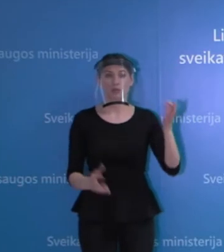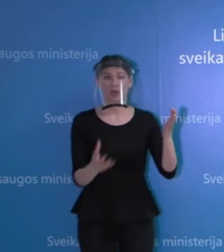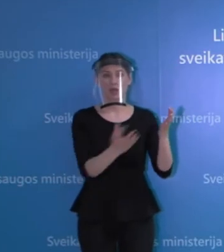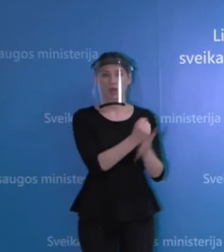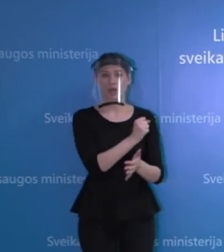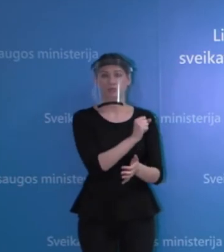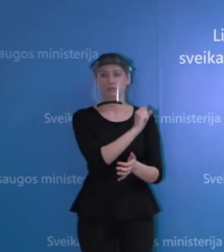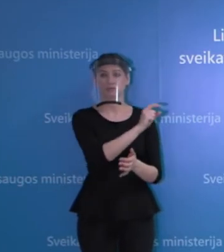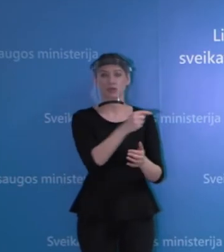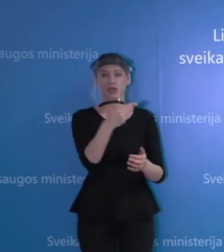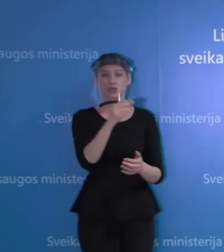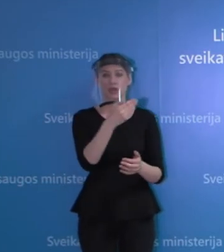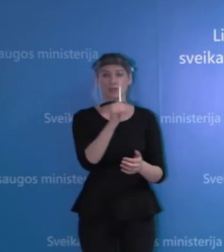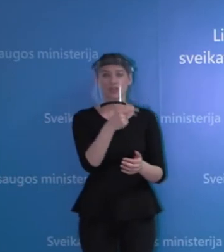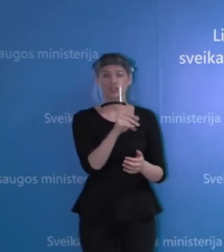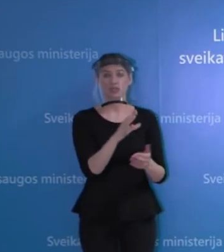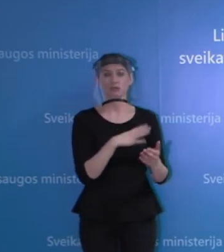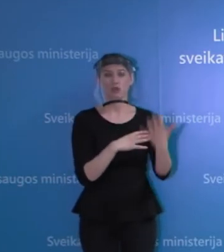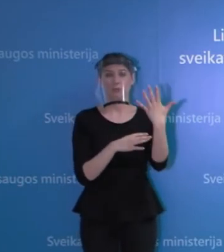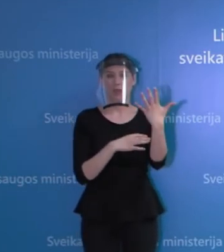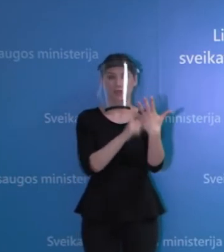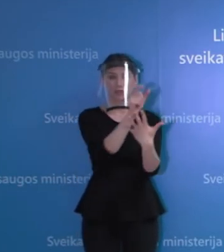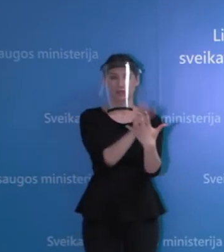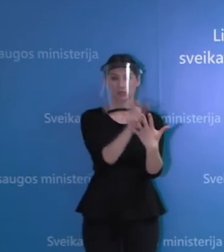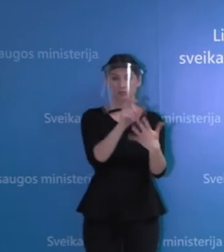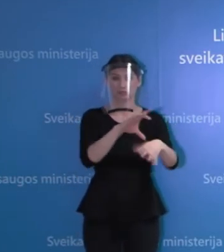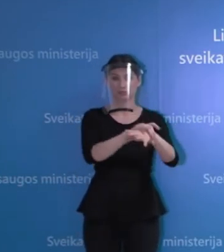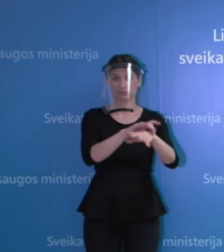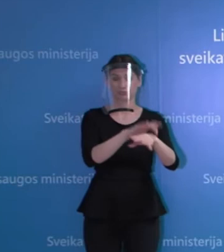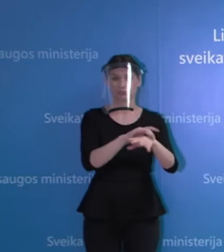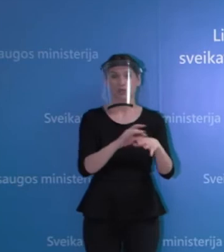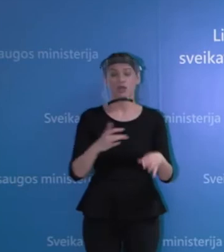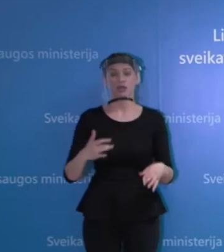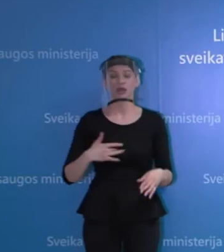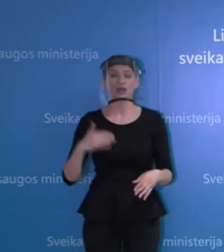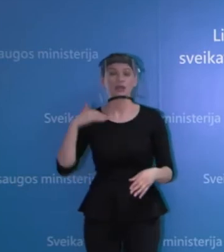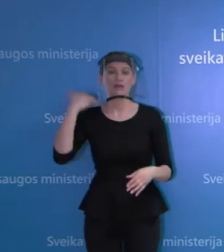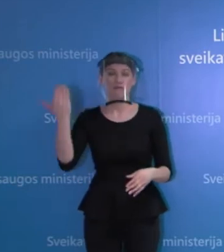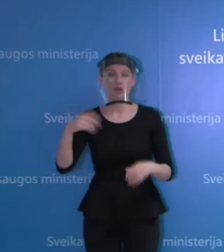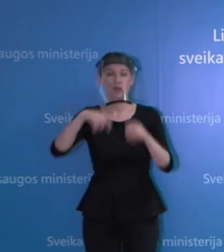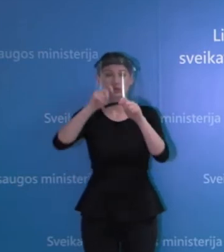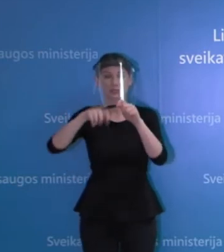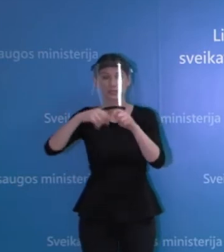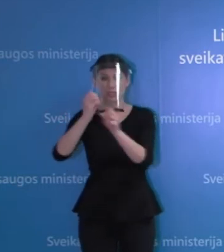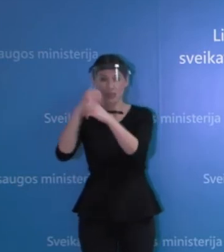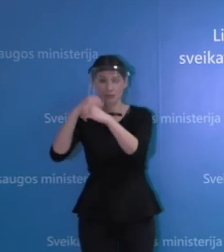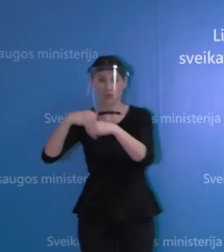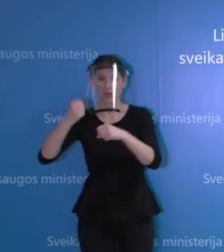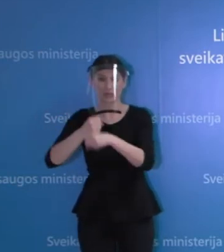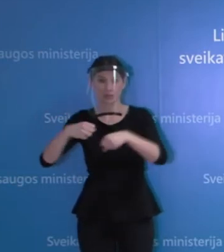nustatyti nemenšiniai, gal jų vėliau ištyrus visus mėginius bus ir daugiau, bet kol kas matom, kad